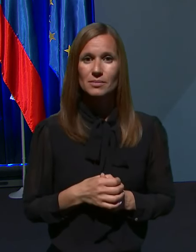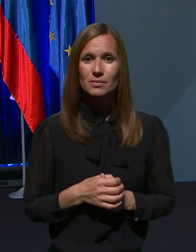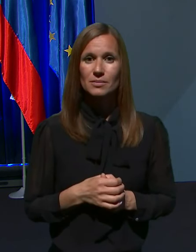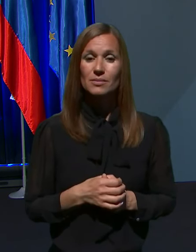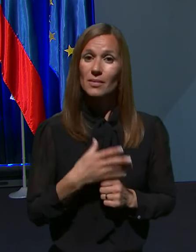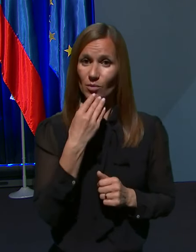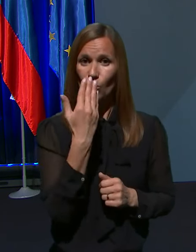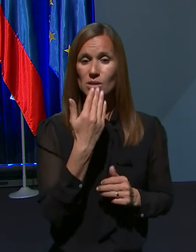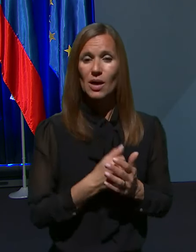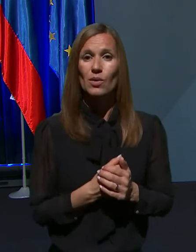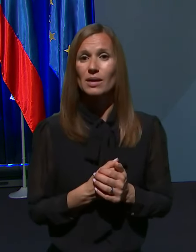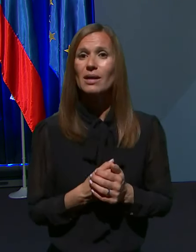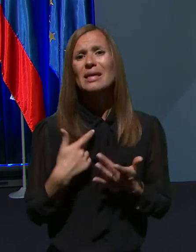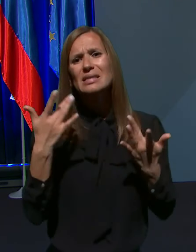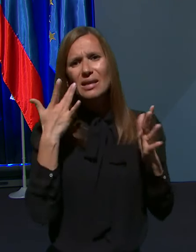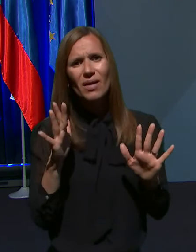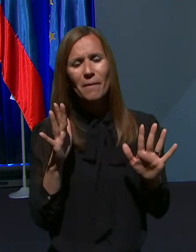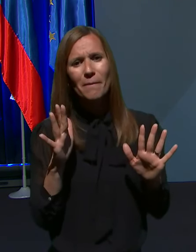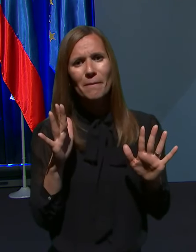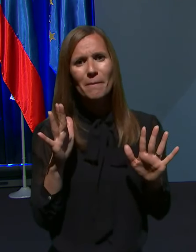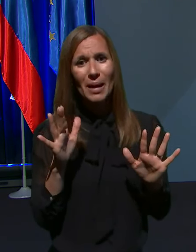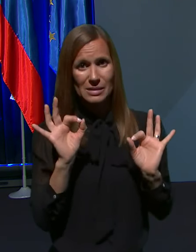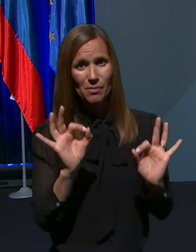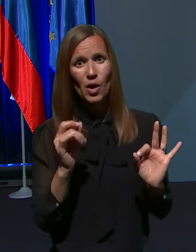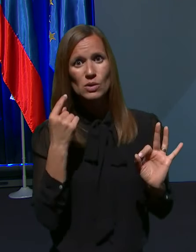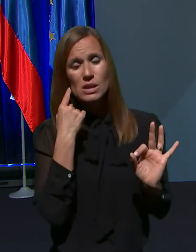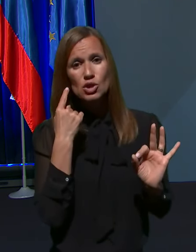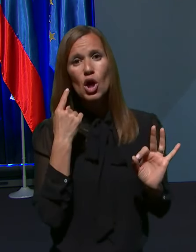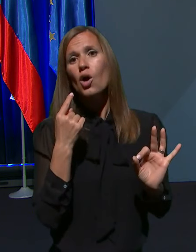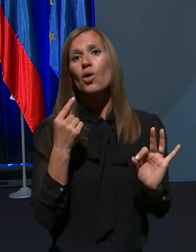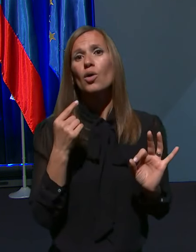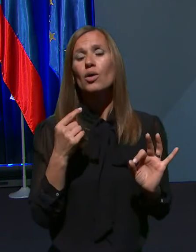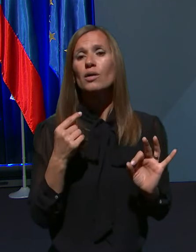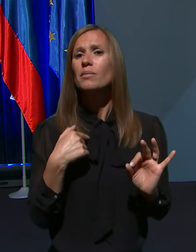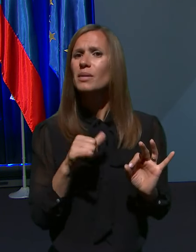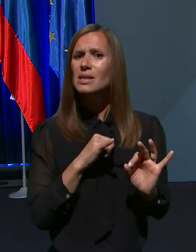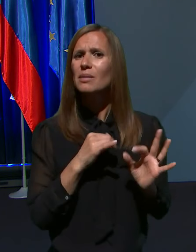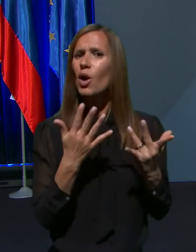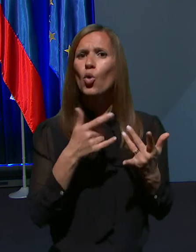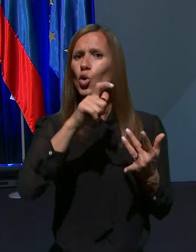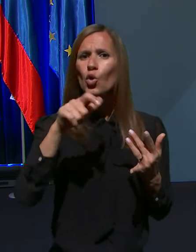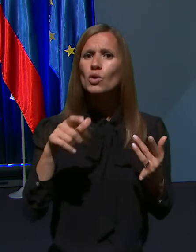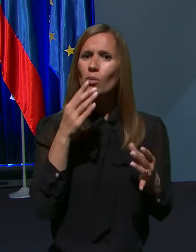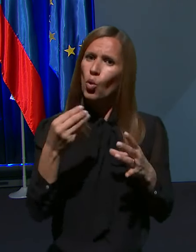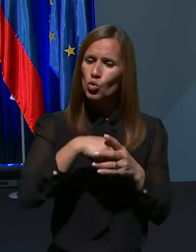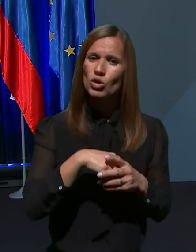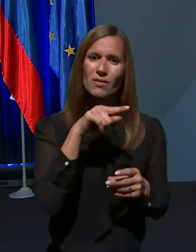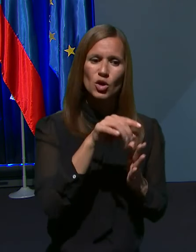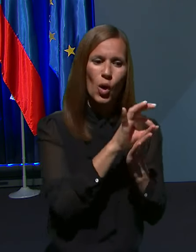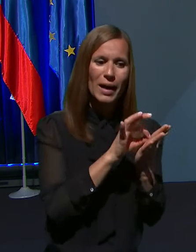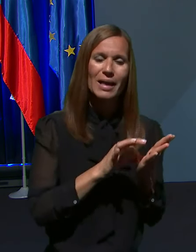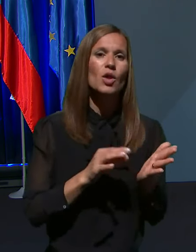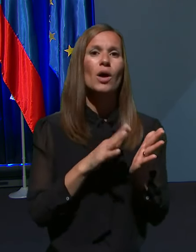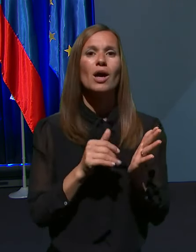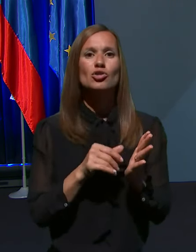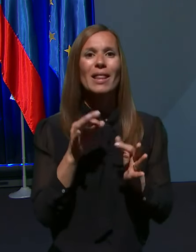Pozdravljeni, zelo ne vem, če sem preslišal. Morda samo to, koliko ljudi bo vključenih v to anketo, kakšne teste bo to